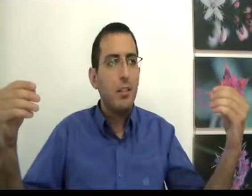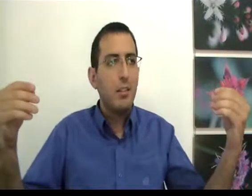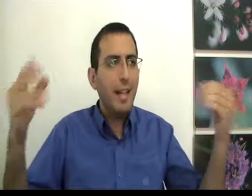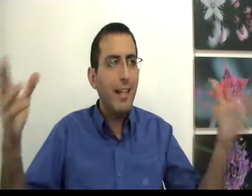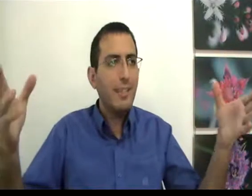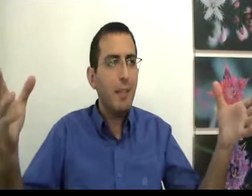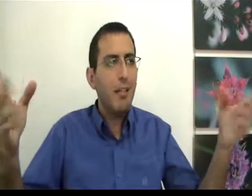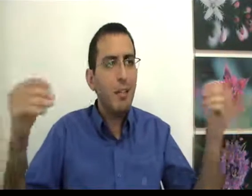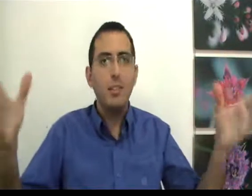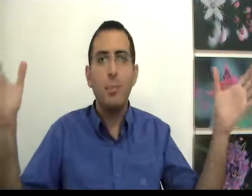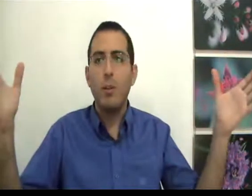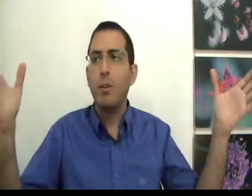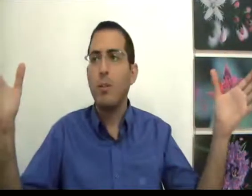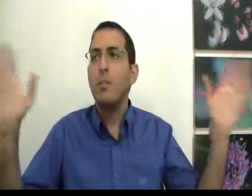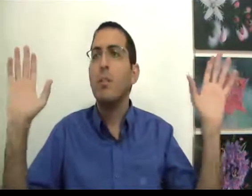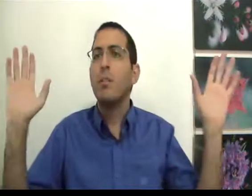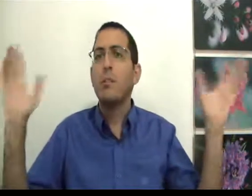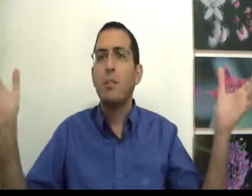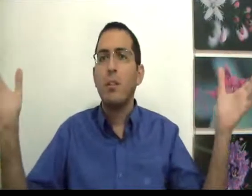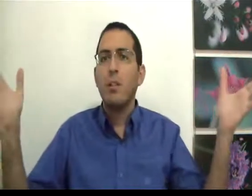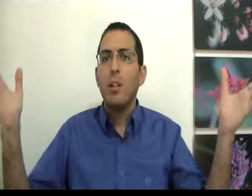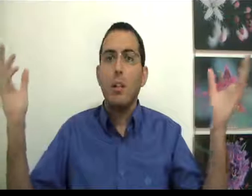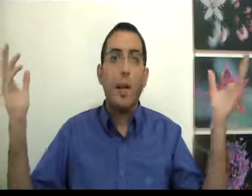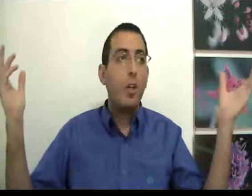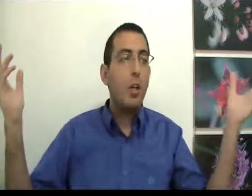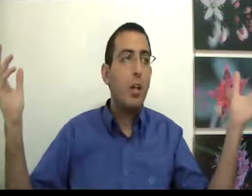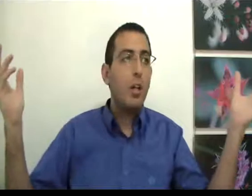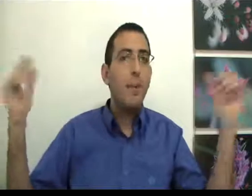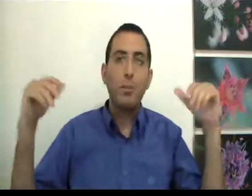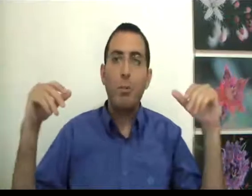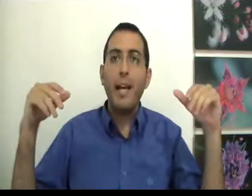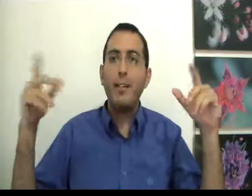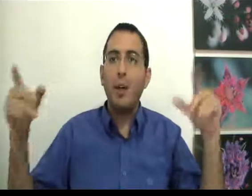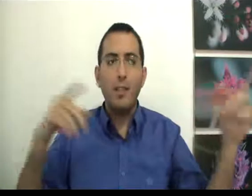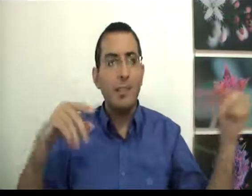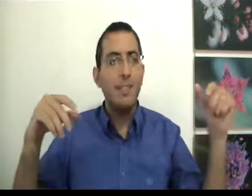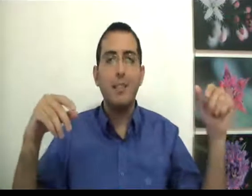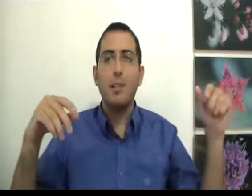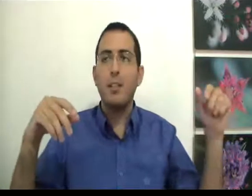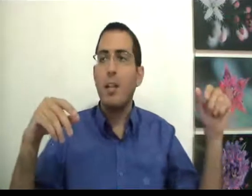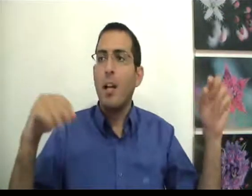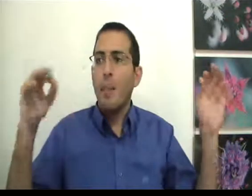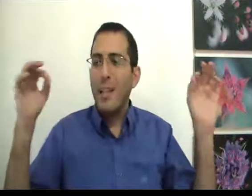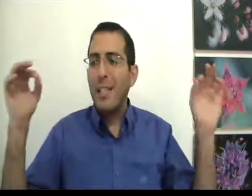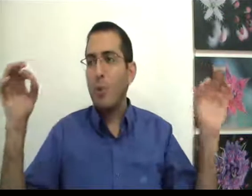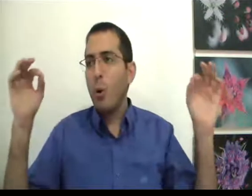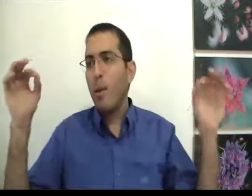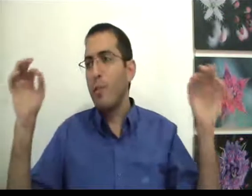אין לך זמן תסבול אתה אומר לא, מה זאת אומרת נכון אז תמצא זמן בן אדם שהוא חולה